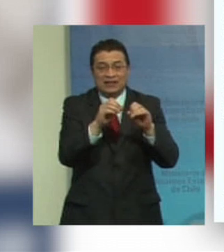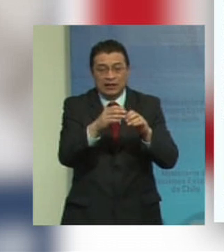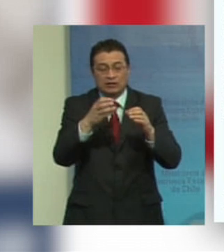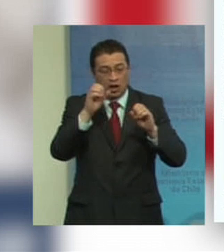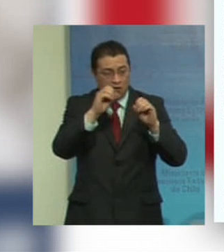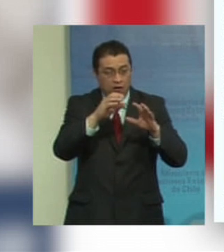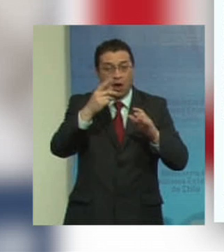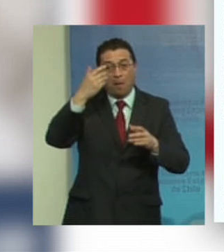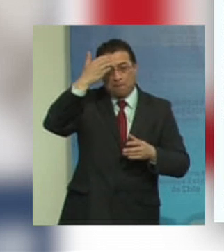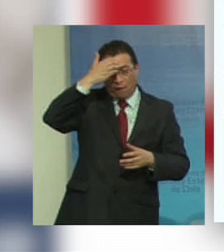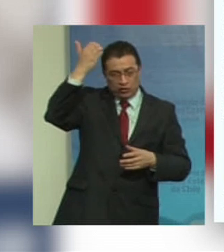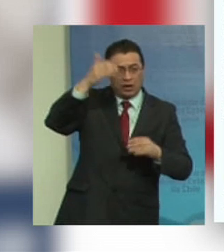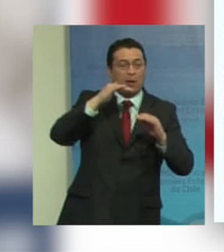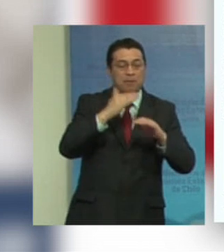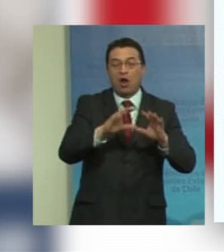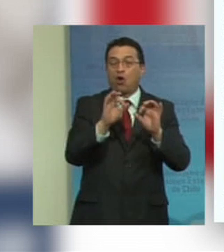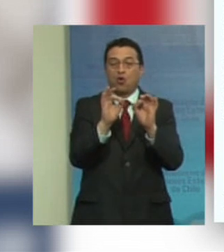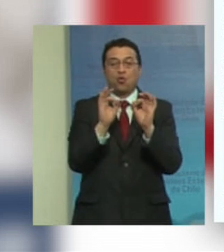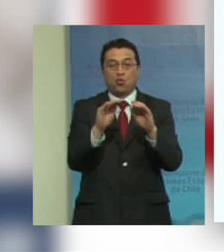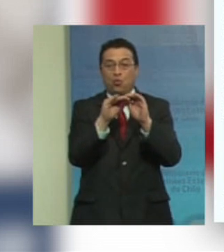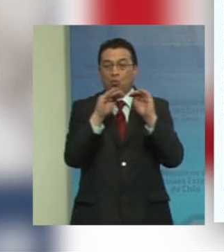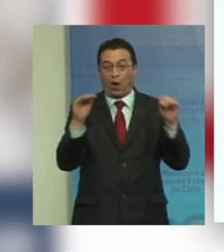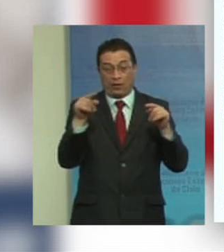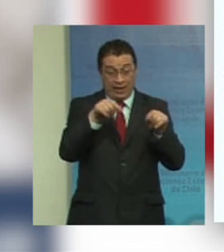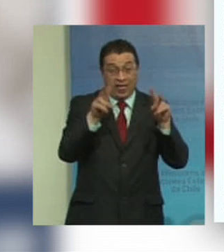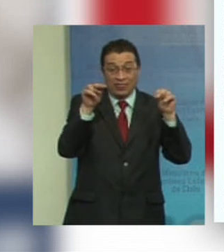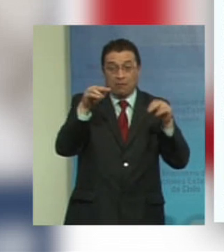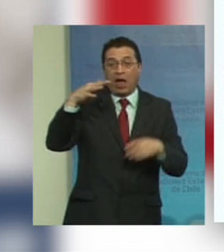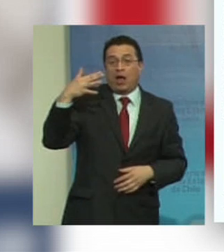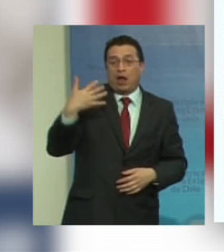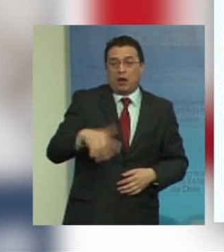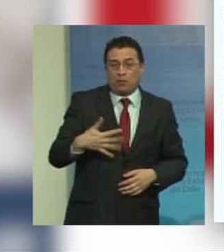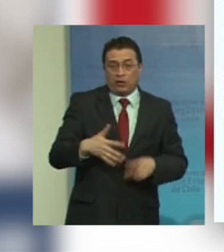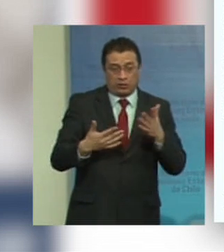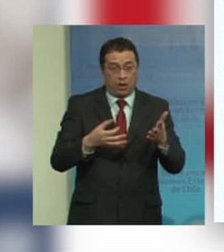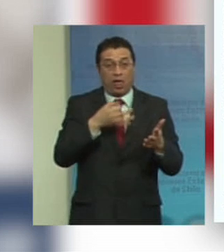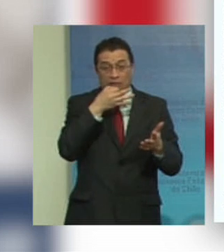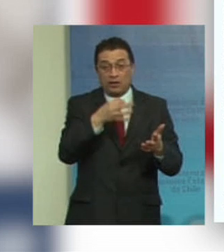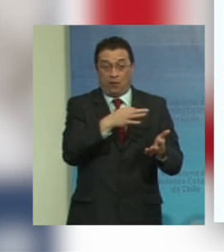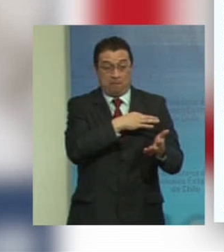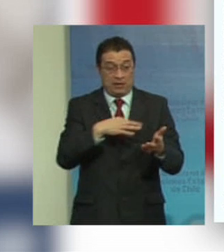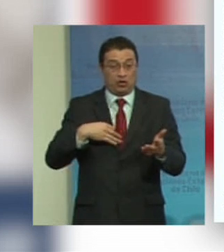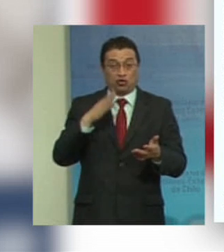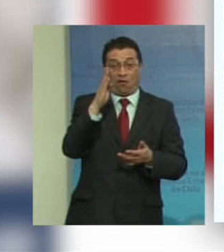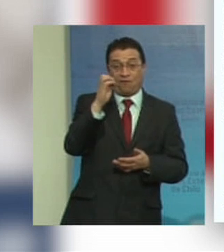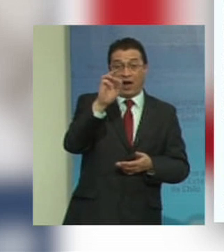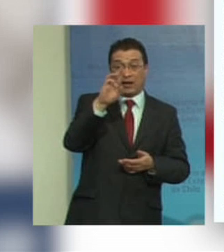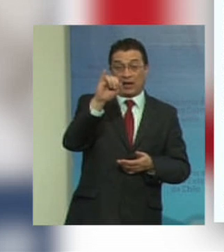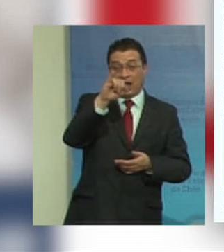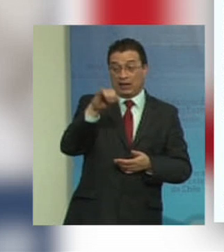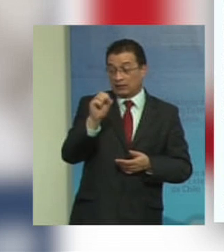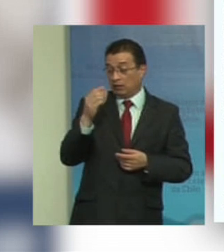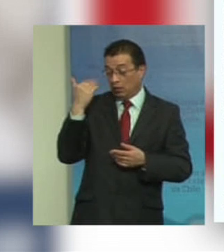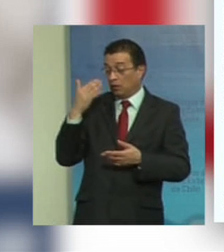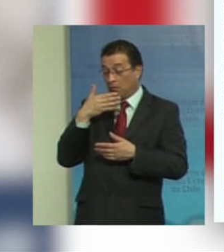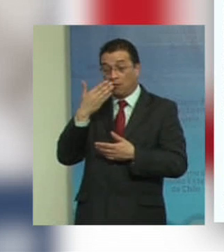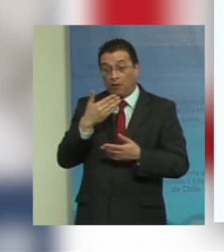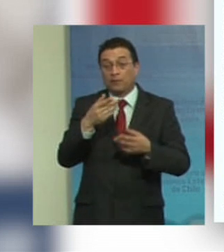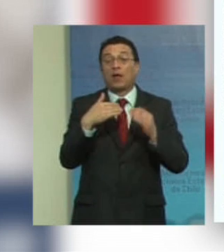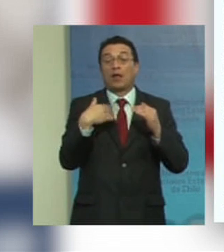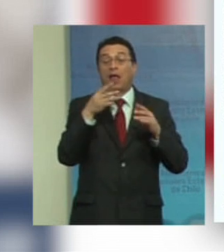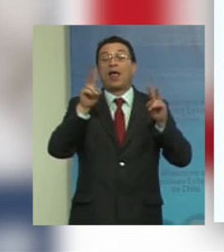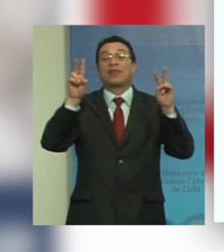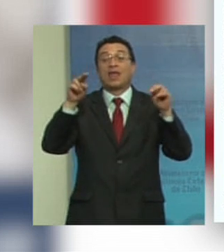profesional yo creo que es un tema clave como fue dicho por el ministro Barraza hoy día que habló del tema del